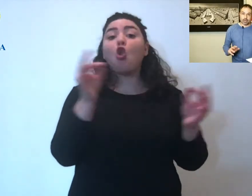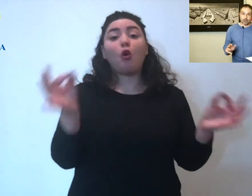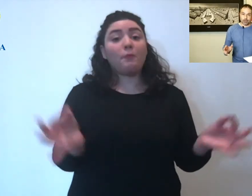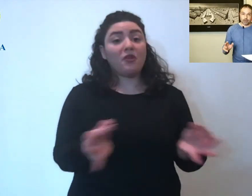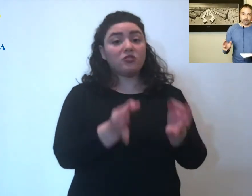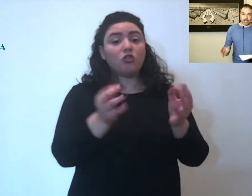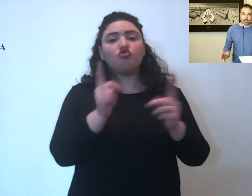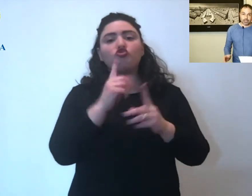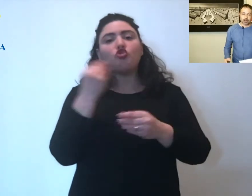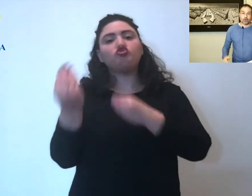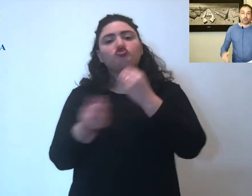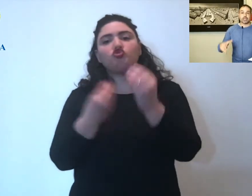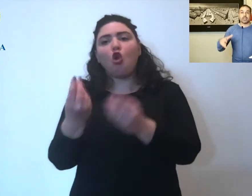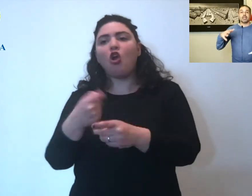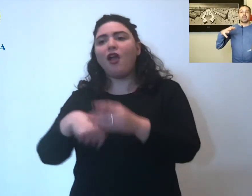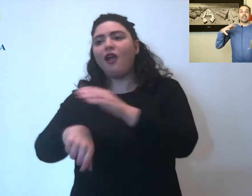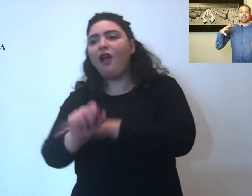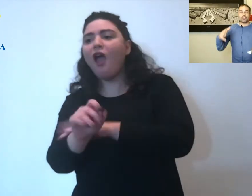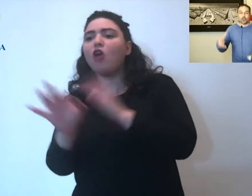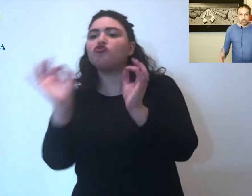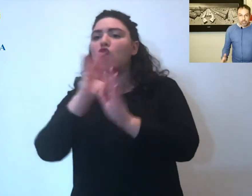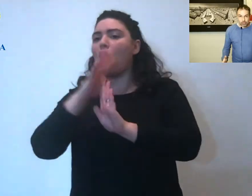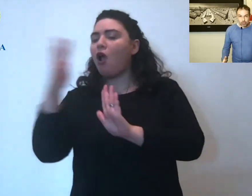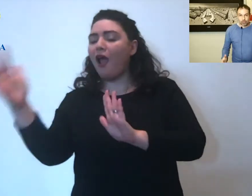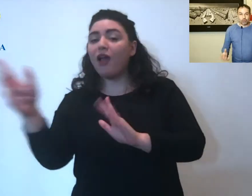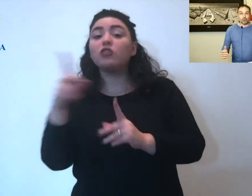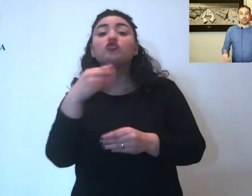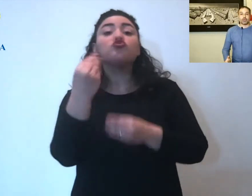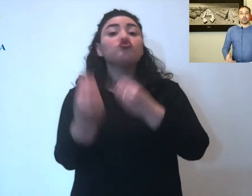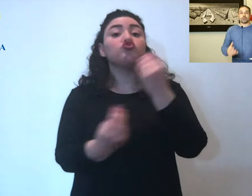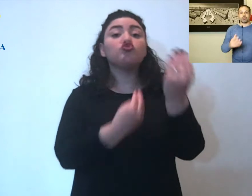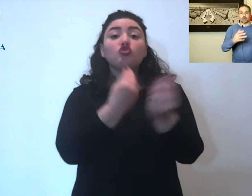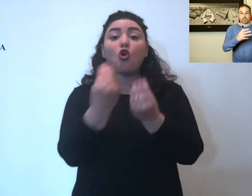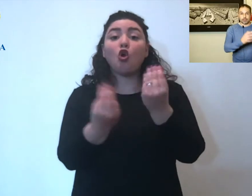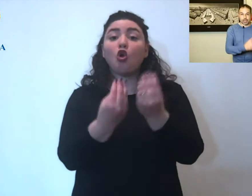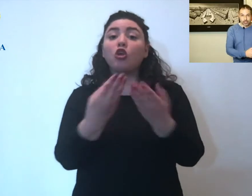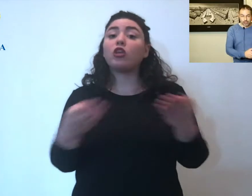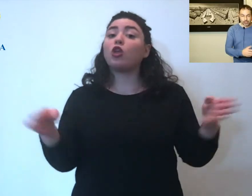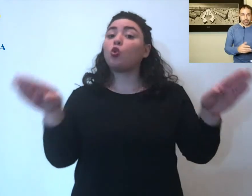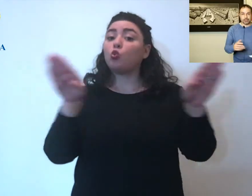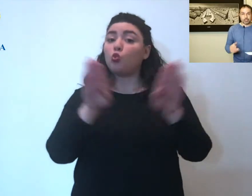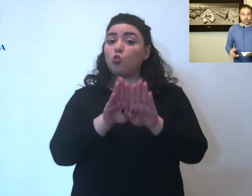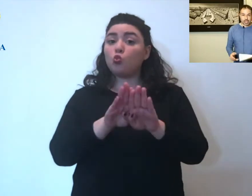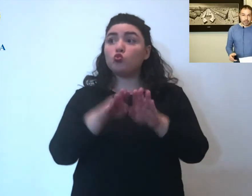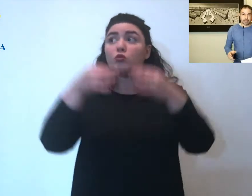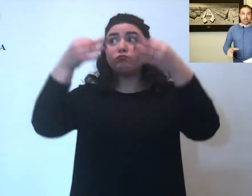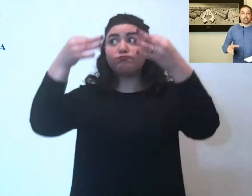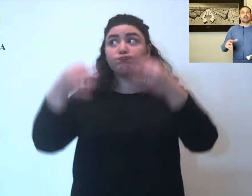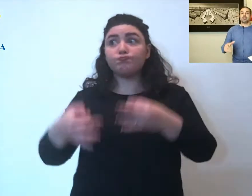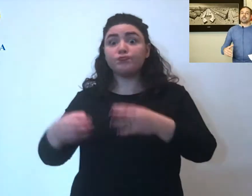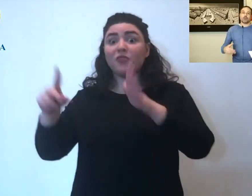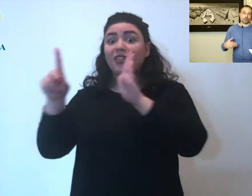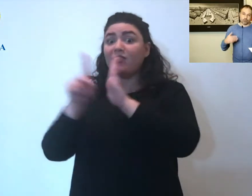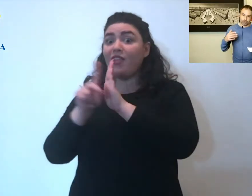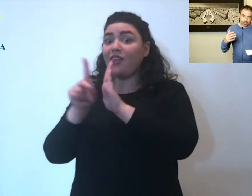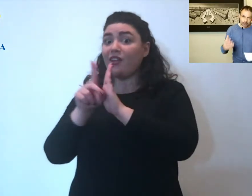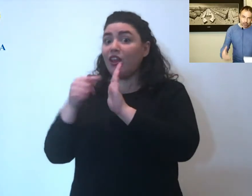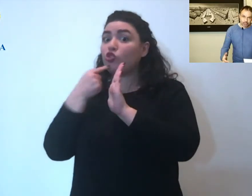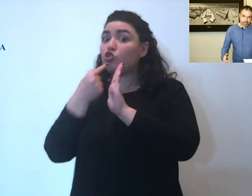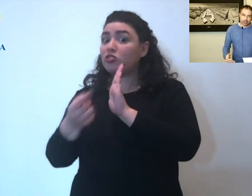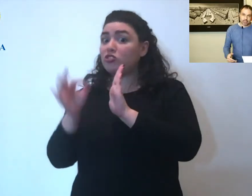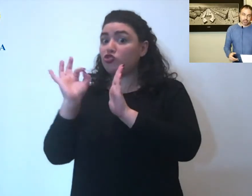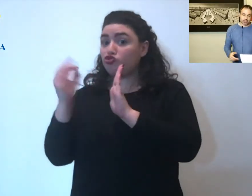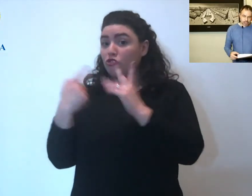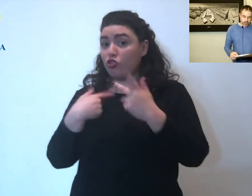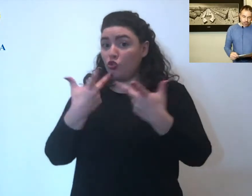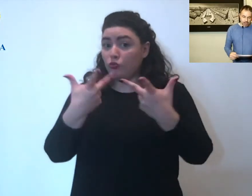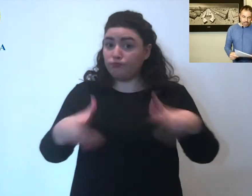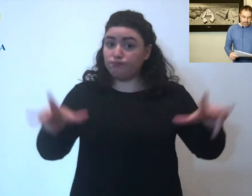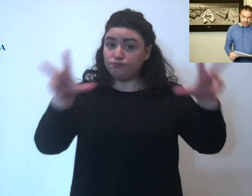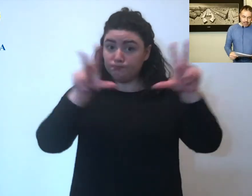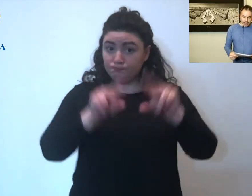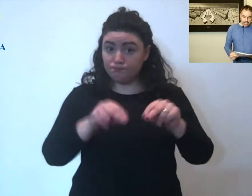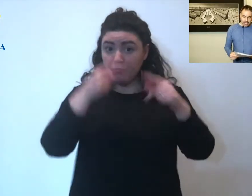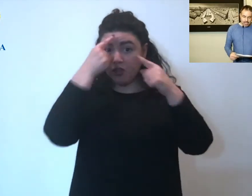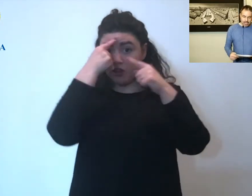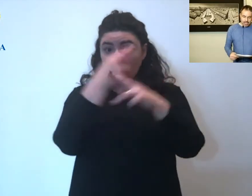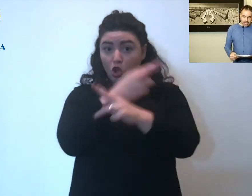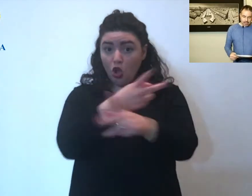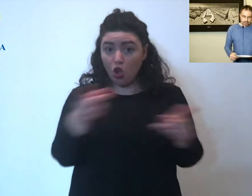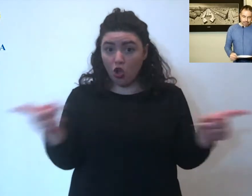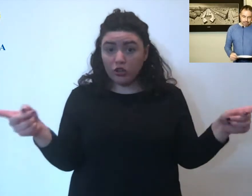giocare a pallone o fare altre cose, le giostre sono chiuse, questo lo stabilisce il DPCM, le ricordo tutte le volte queste cose qua